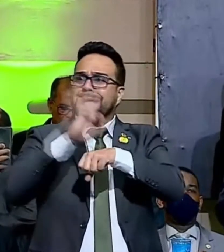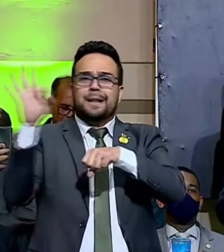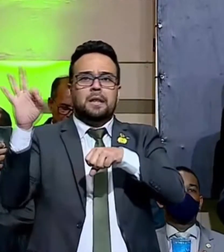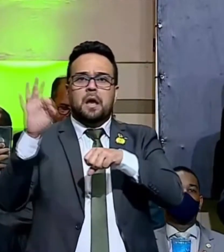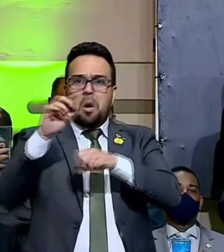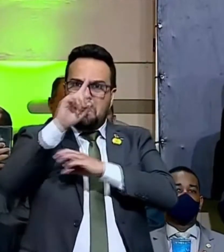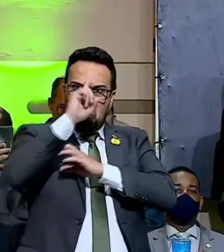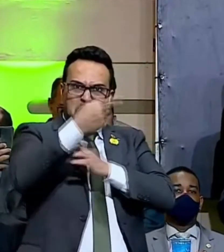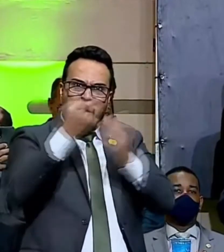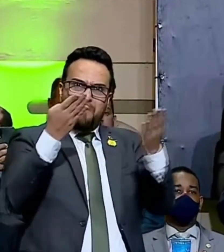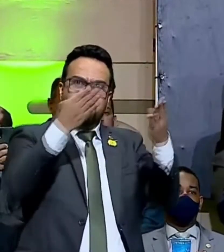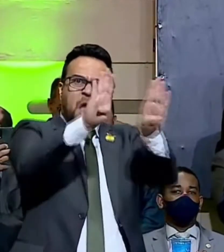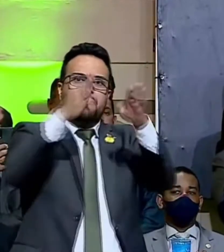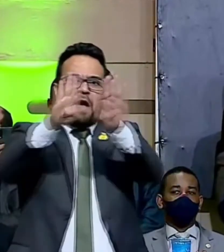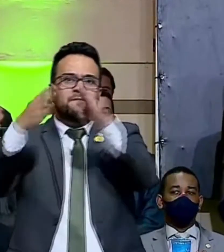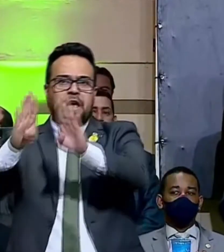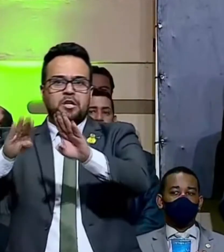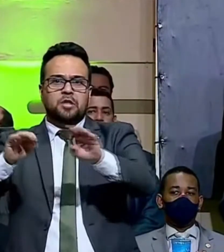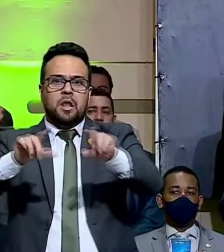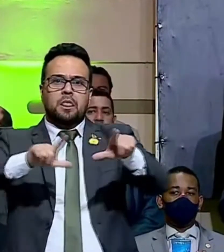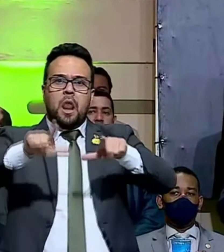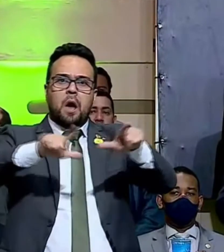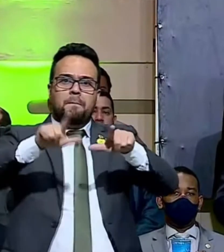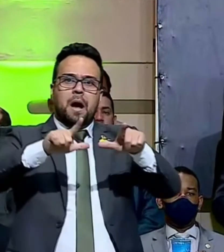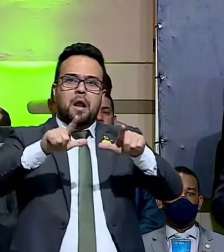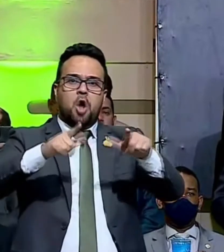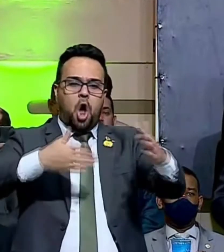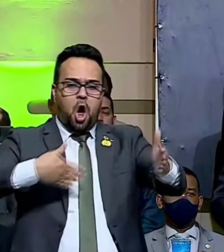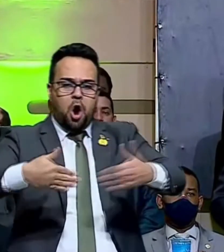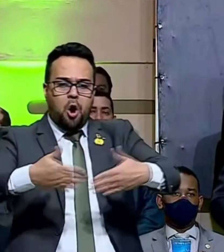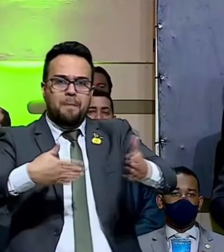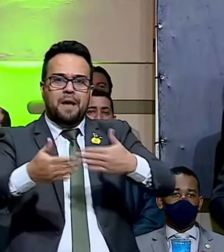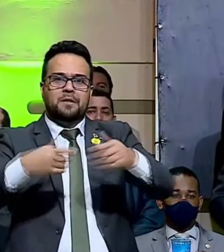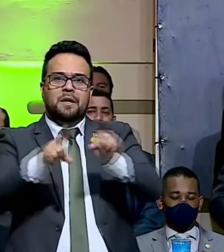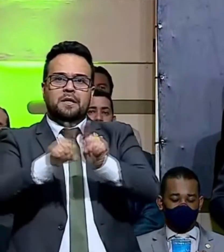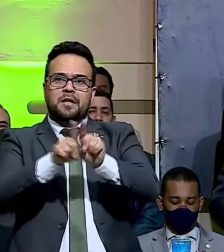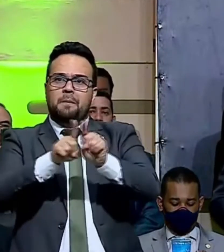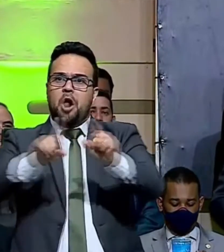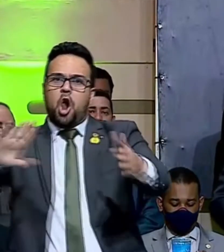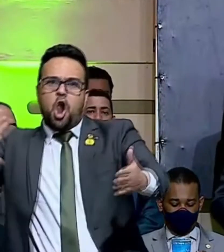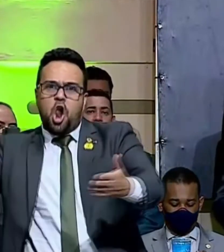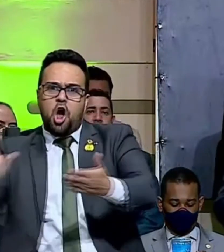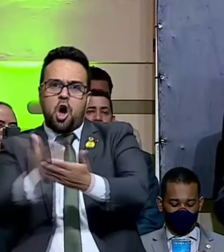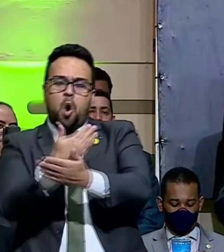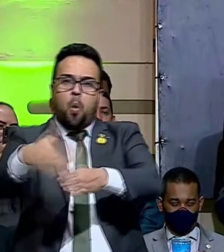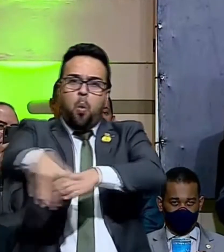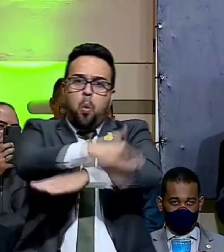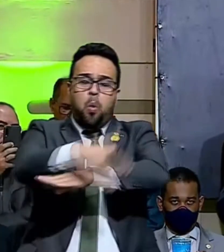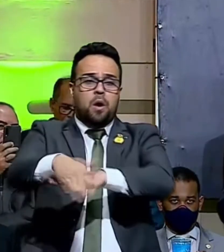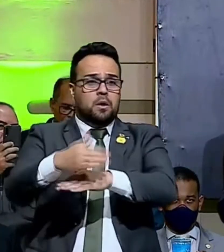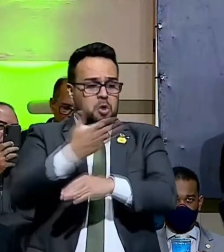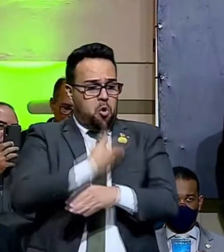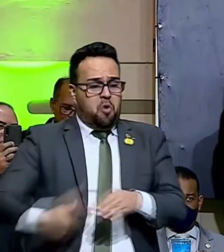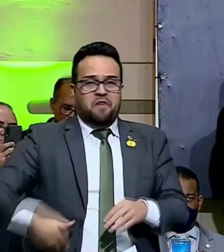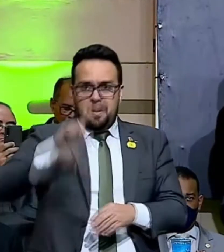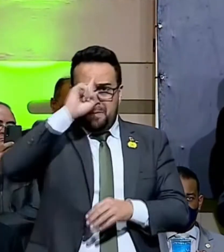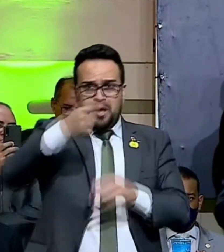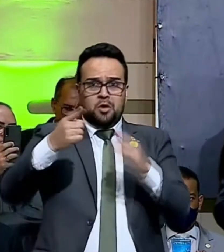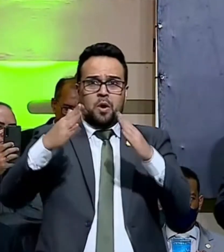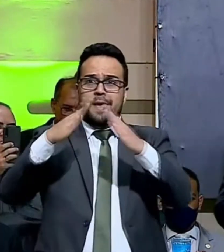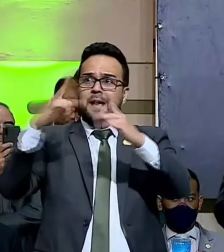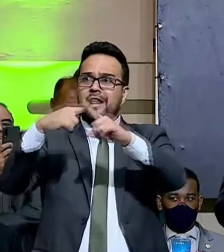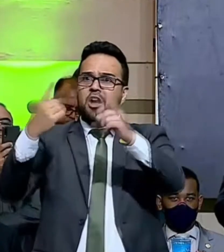em nenhum momento decretou o toque de recolher. Um governo que não fechou igrejas.